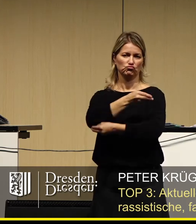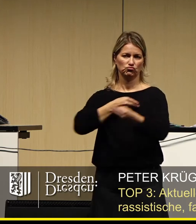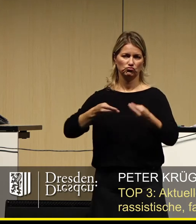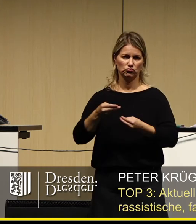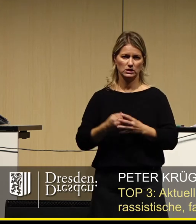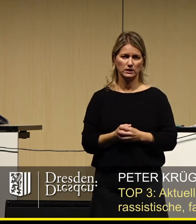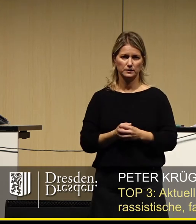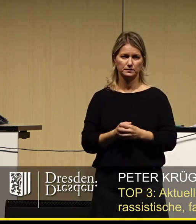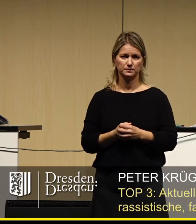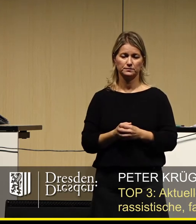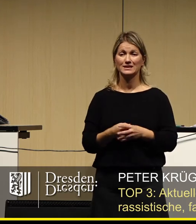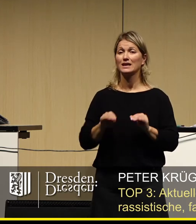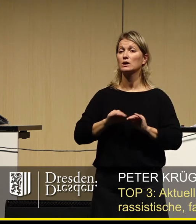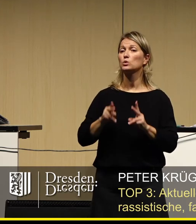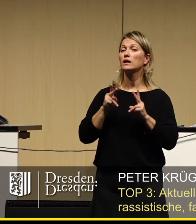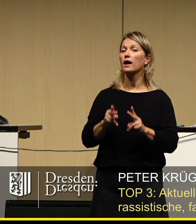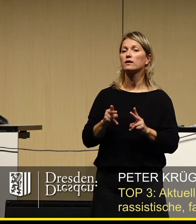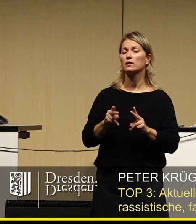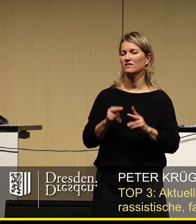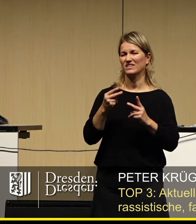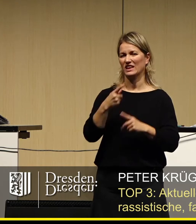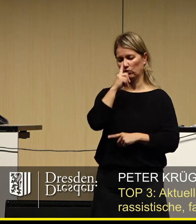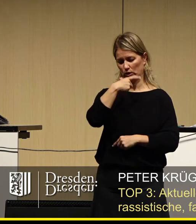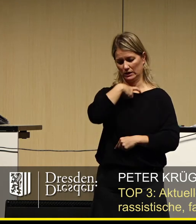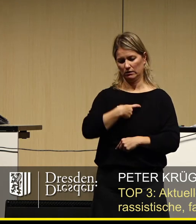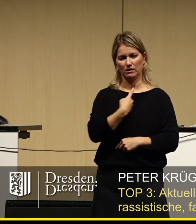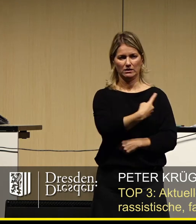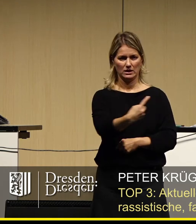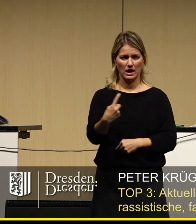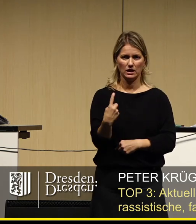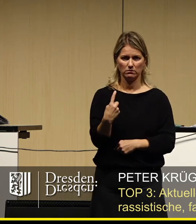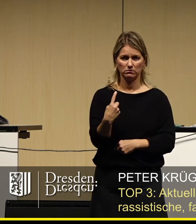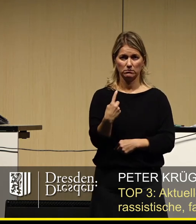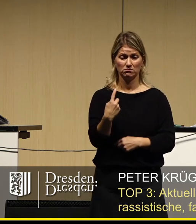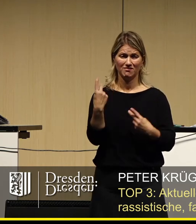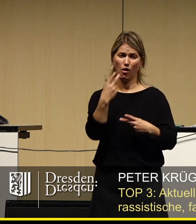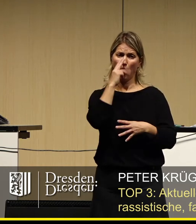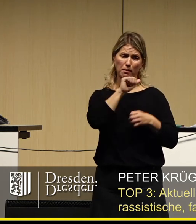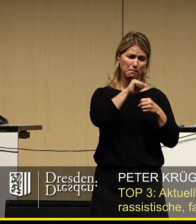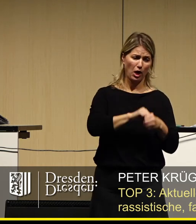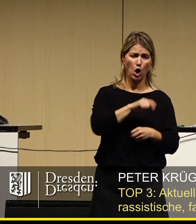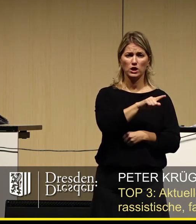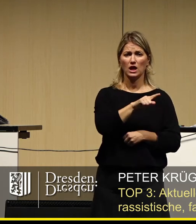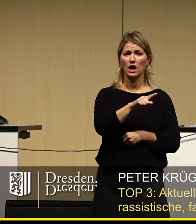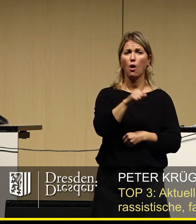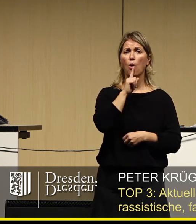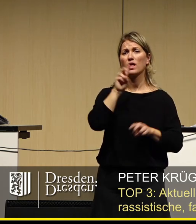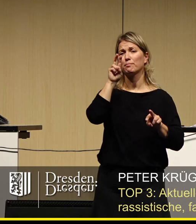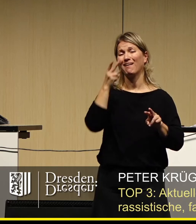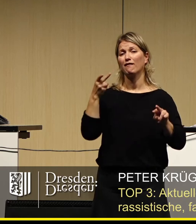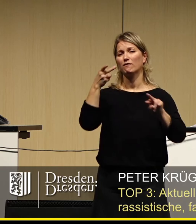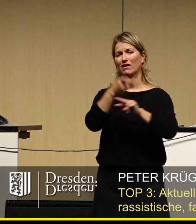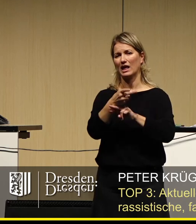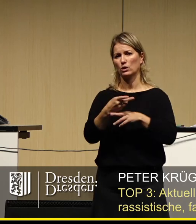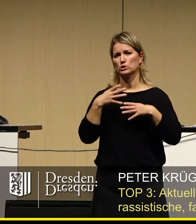Grundrechte beziehen sich auf den Einzelnen. Und so obliegt es weder einer Behörde und schon gar nicht einer Vertretungskörperschaft